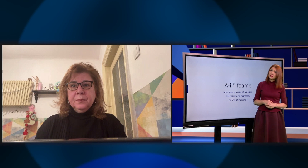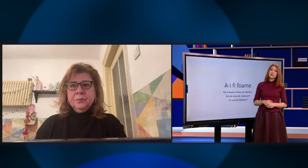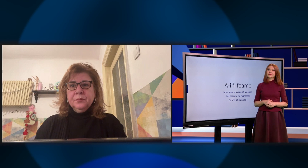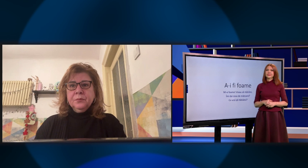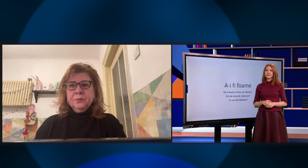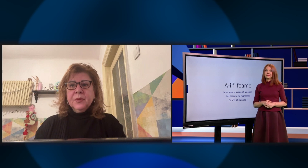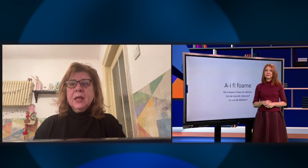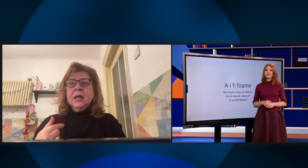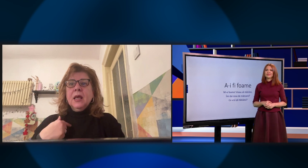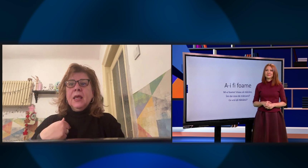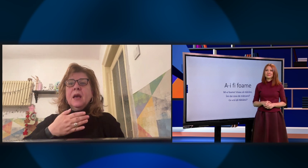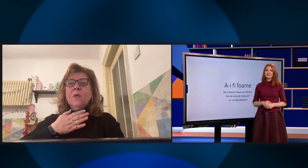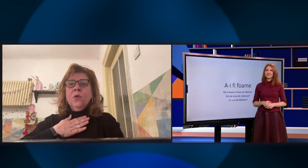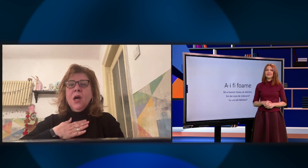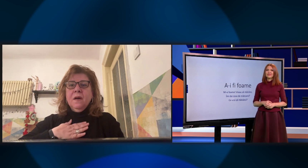mănânc.